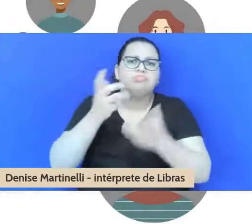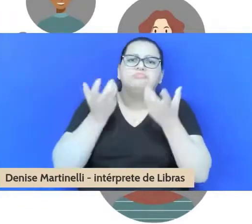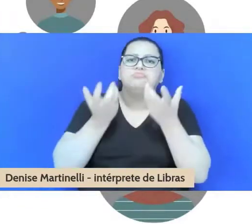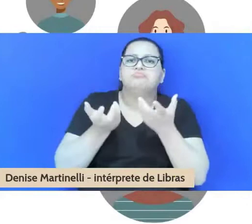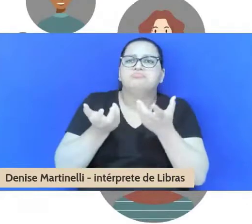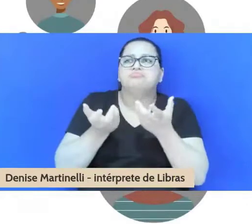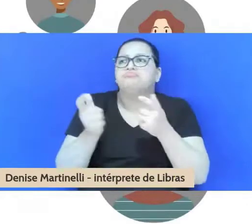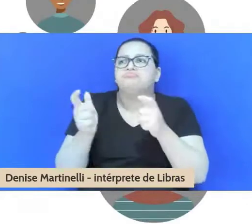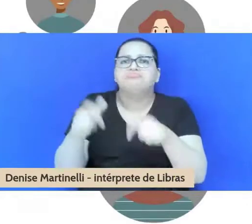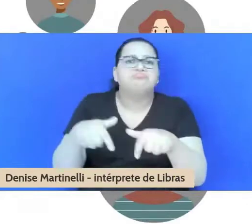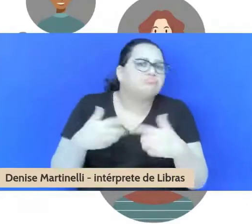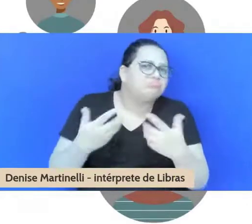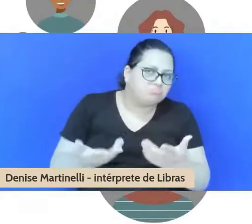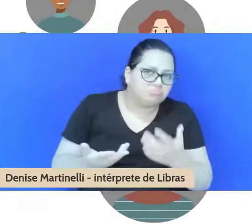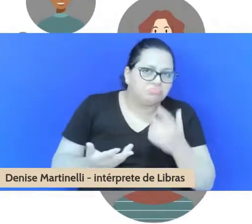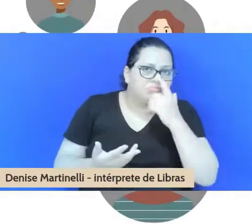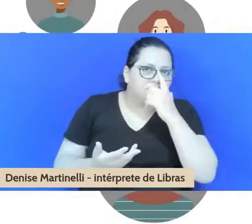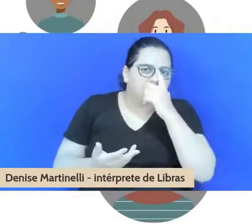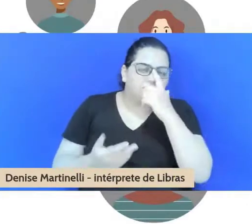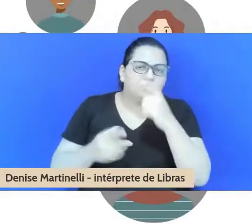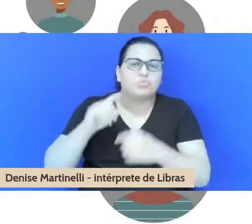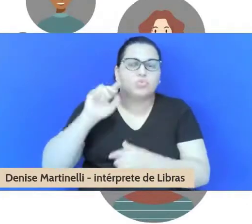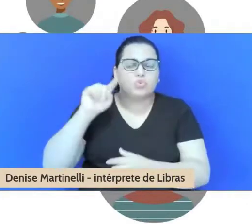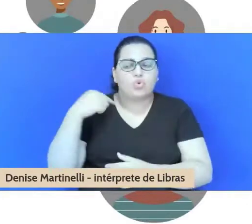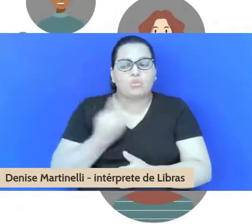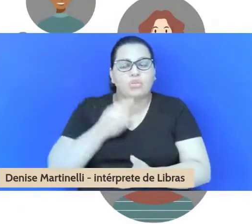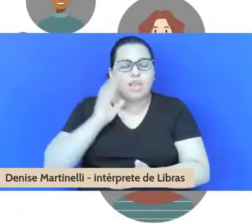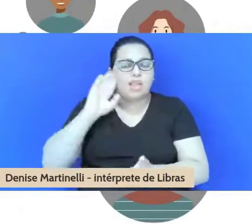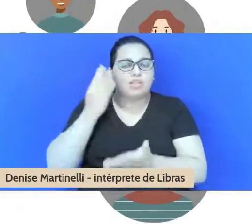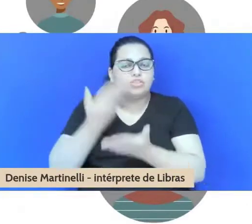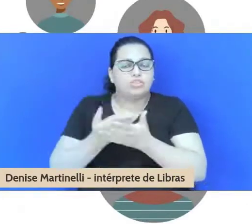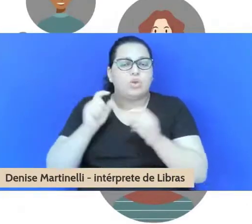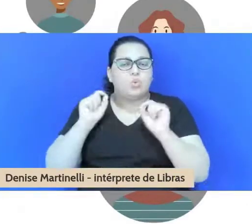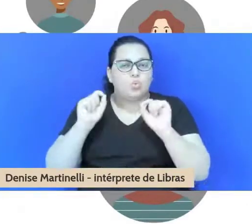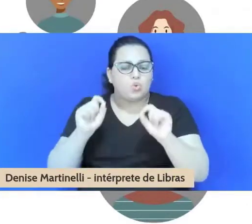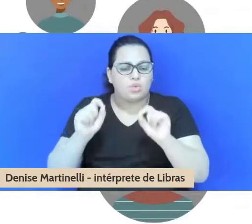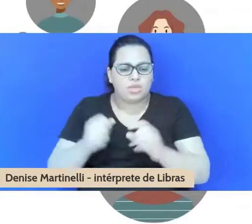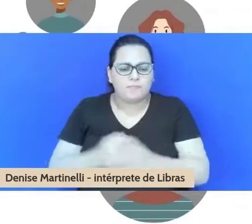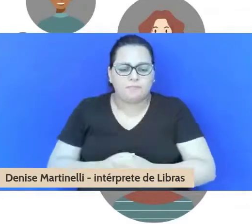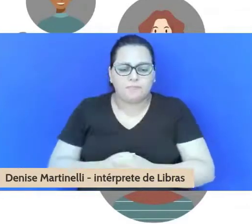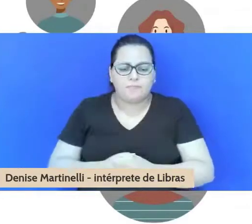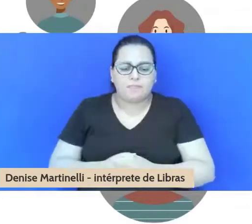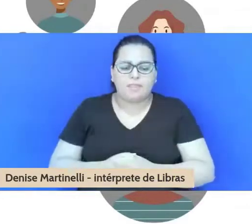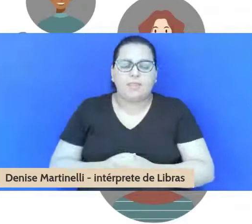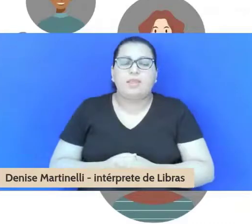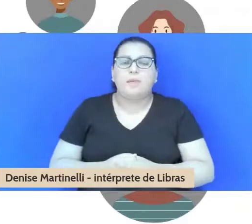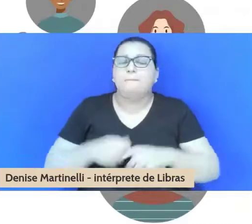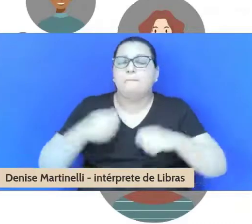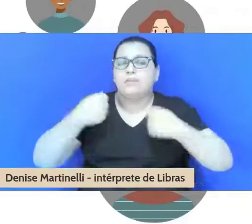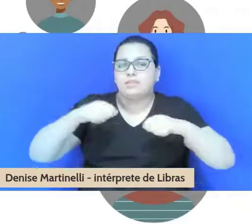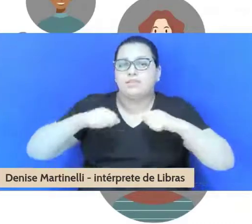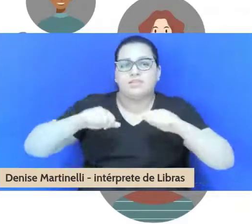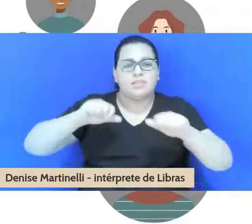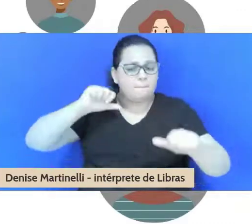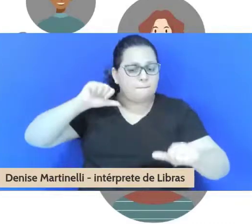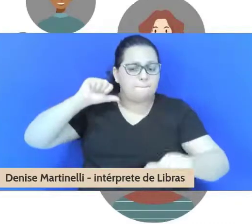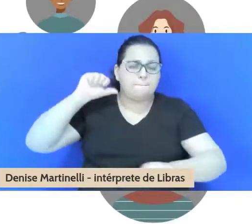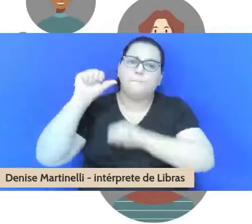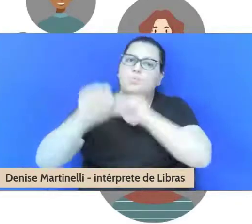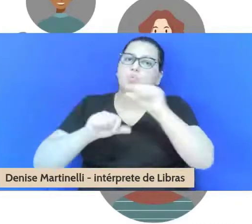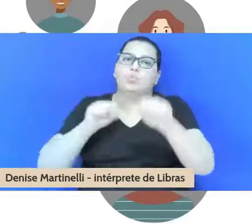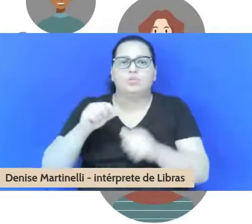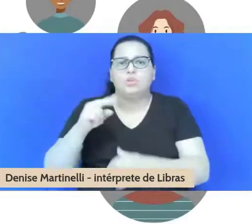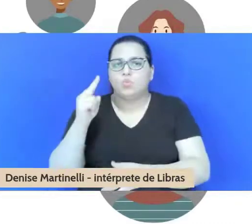nós acreditamos que uma mudança de rumo se faz necessária e urgente no sentido de congregar,